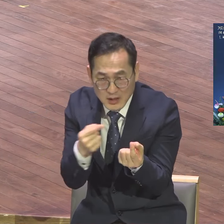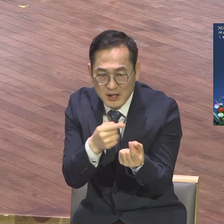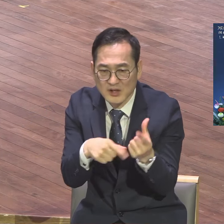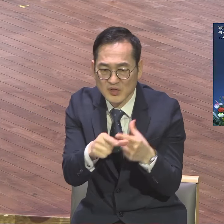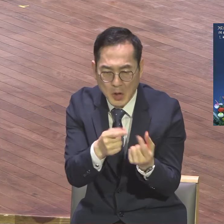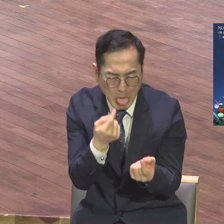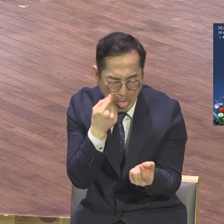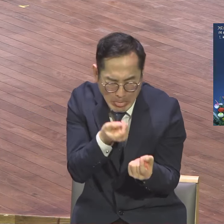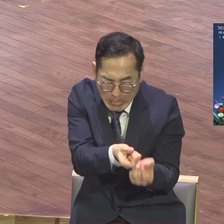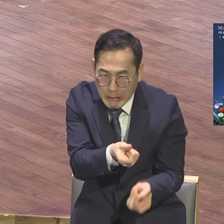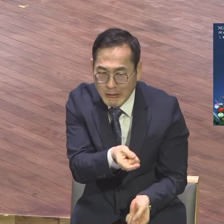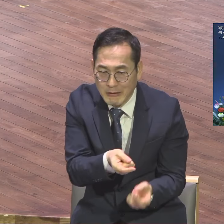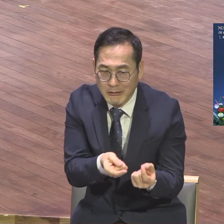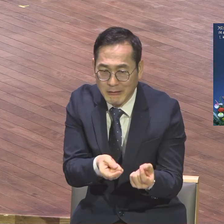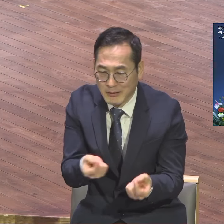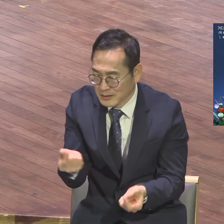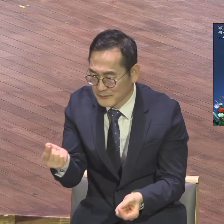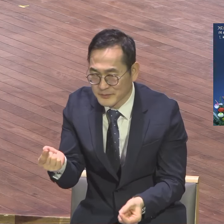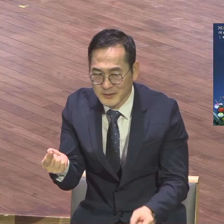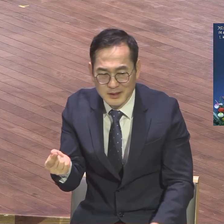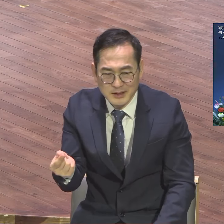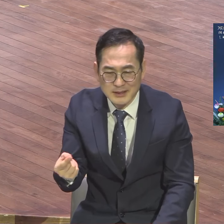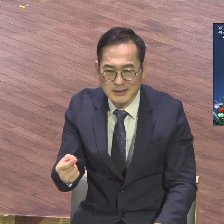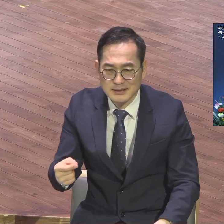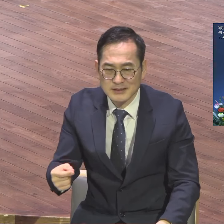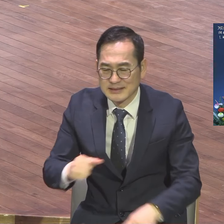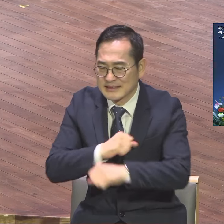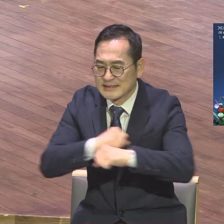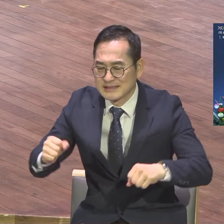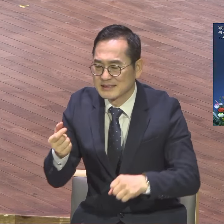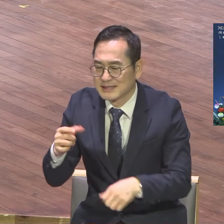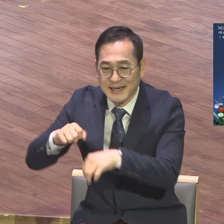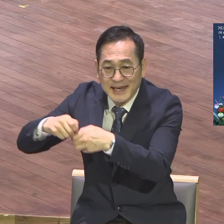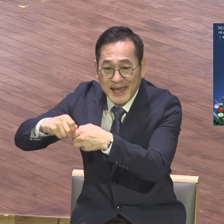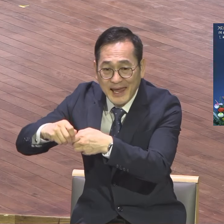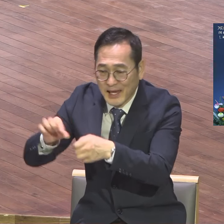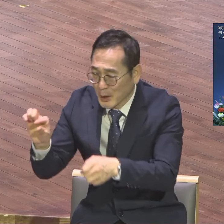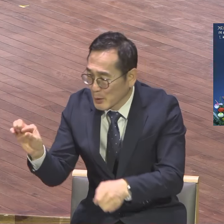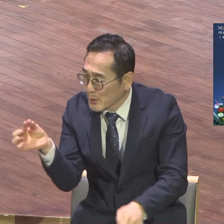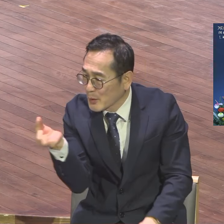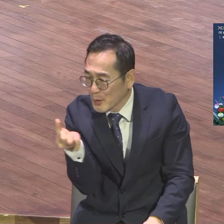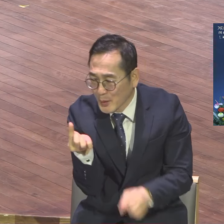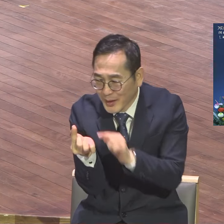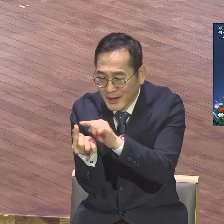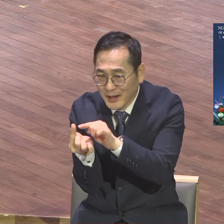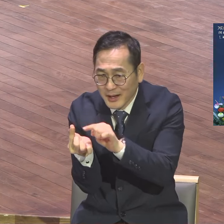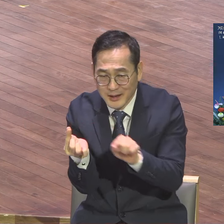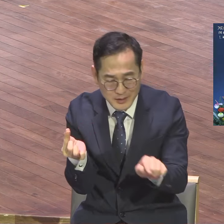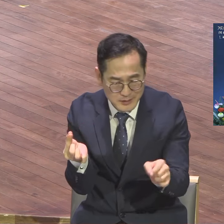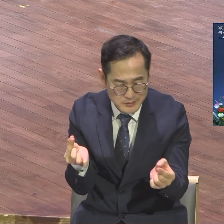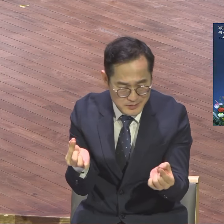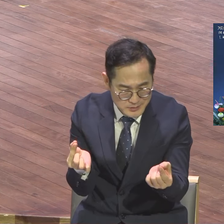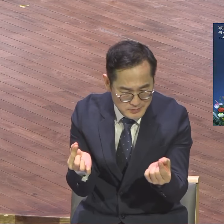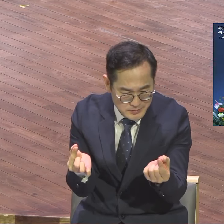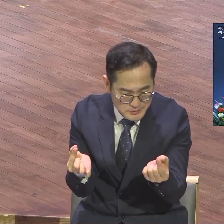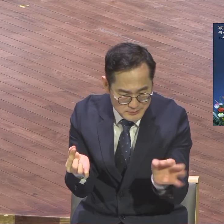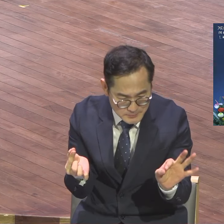덜깨는 그래도 하나를 이렇게 이렇게 하나를 분류낼 수 있잖아요. 그런데 이 개다시는 한 개를 이렇게